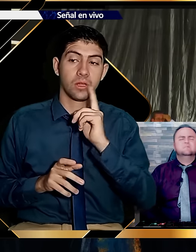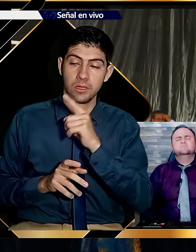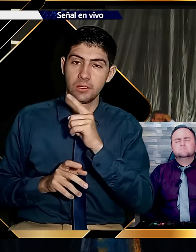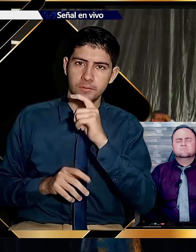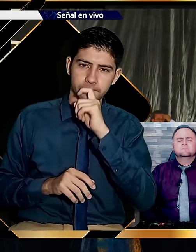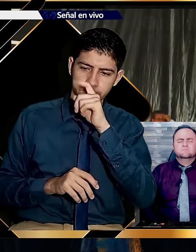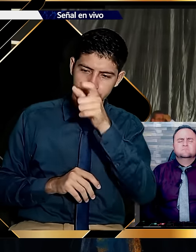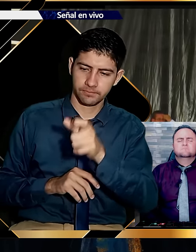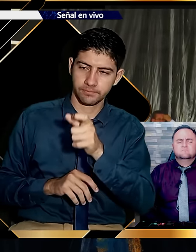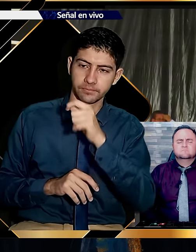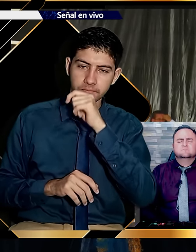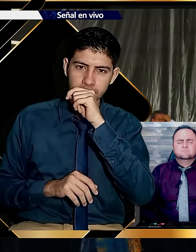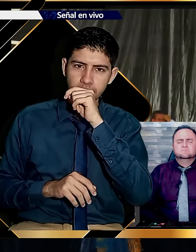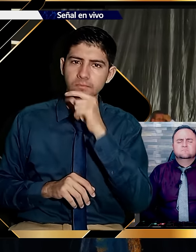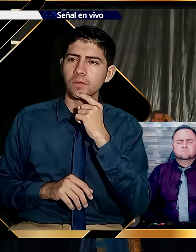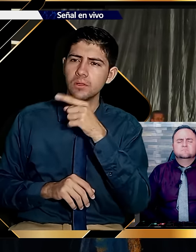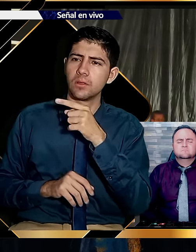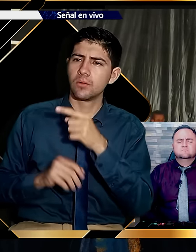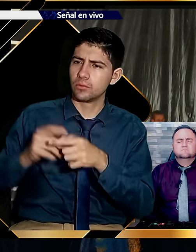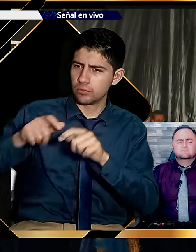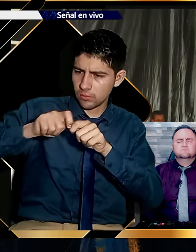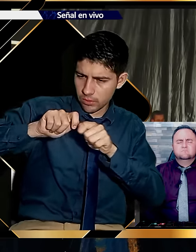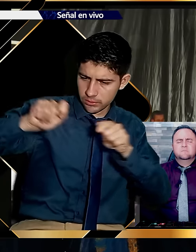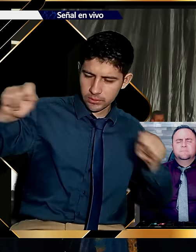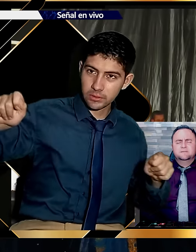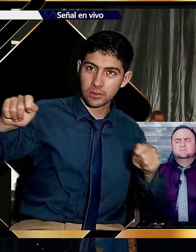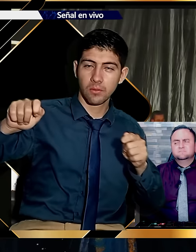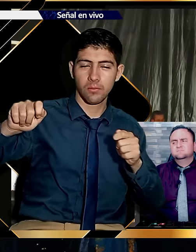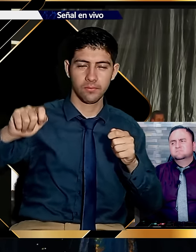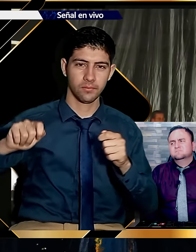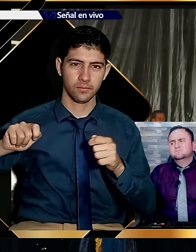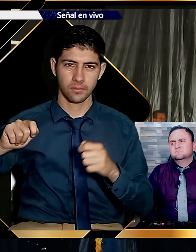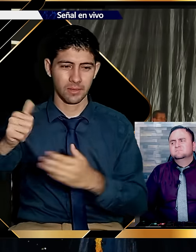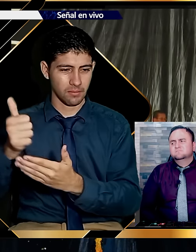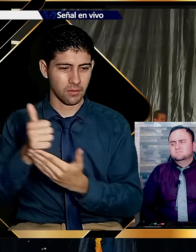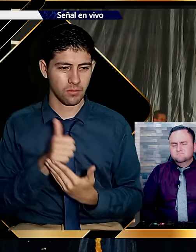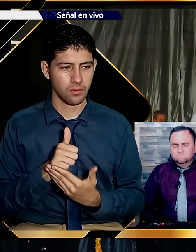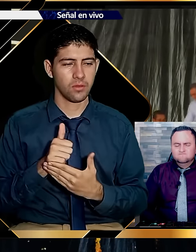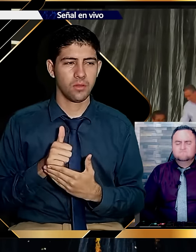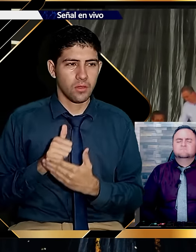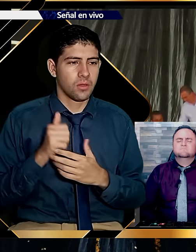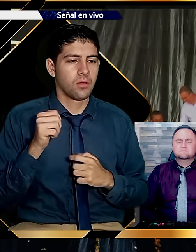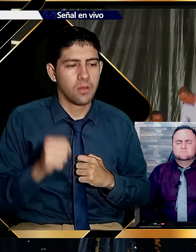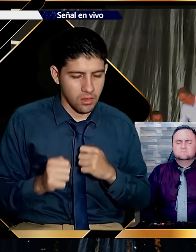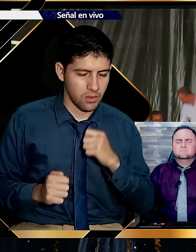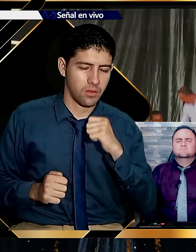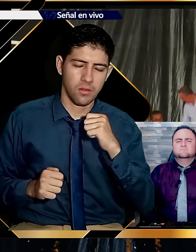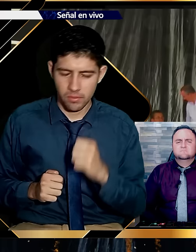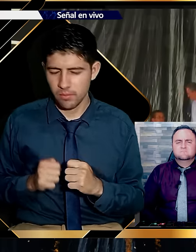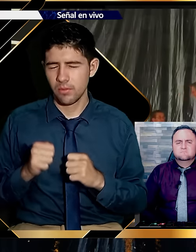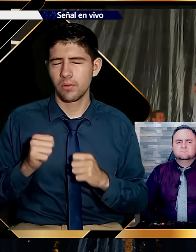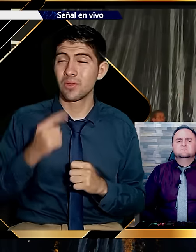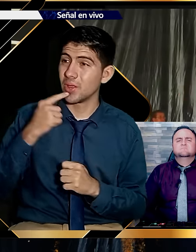mitad de la loza, yo le dije a William Barrero. William no trajo por ahí un lazo que me ayude. Porque ya casi